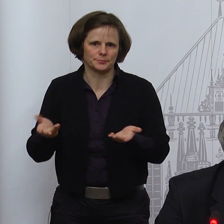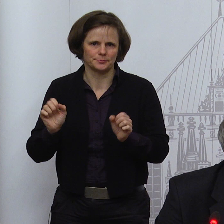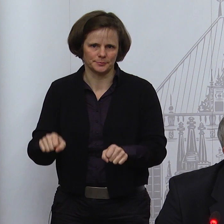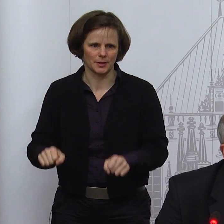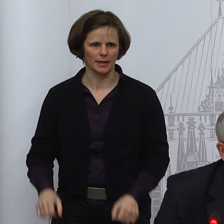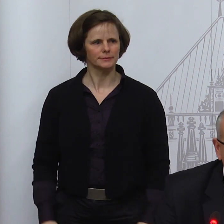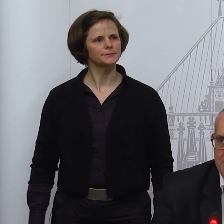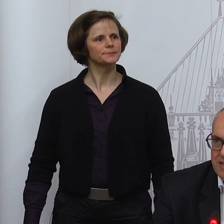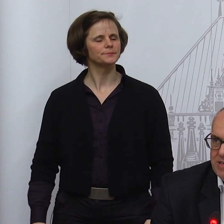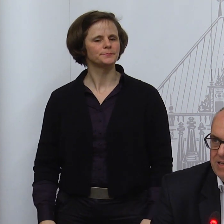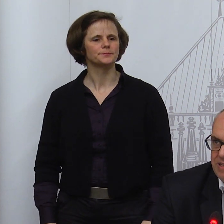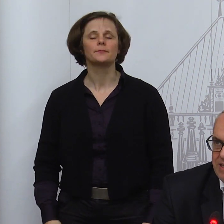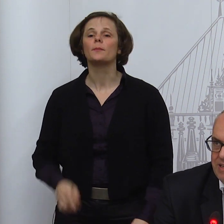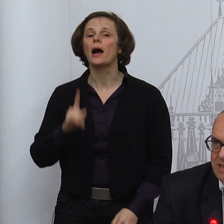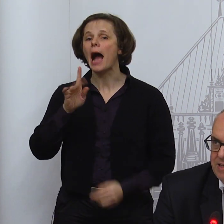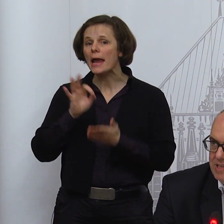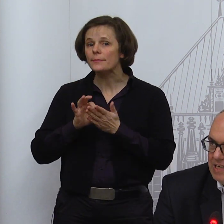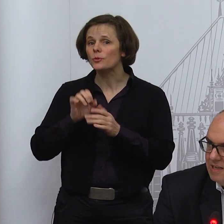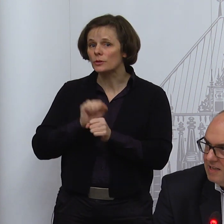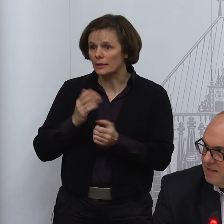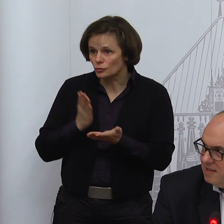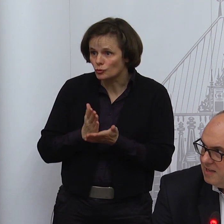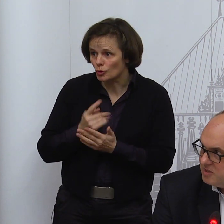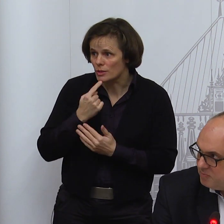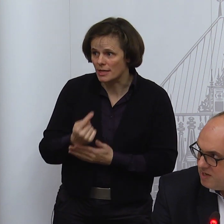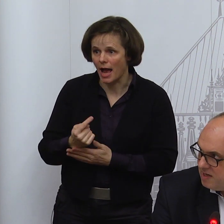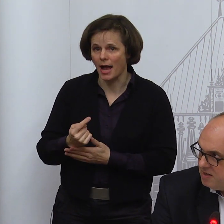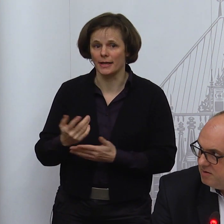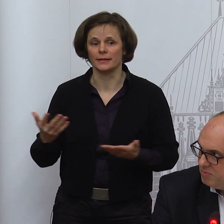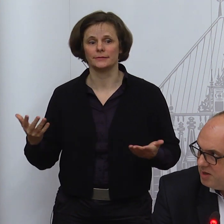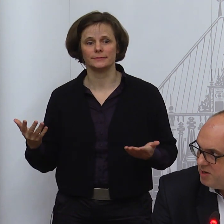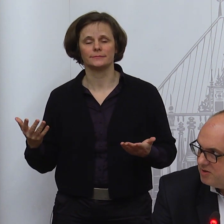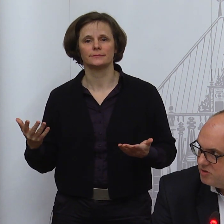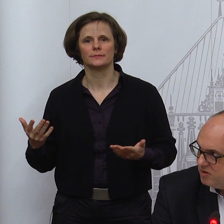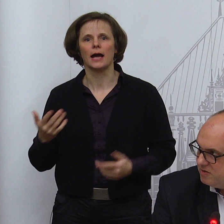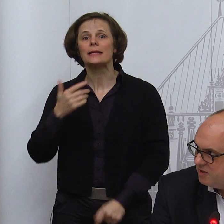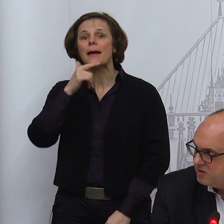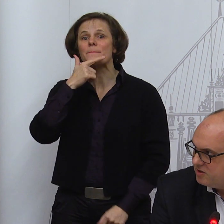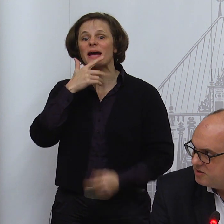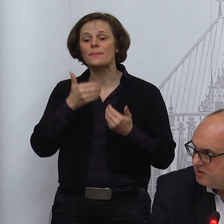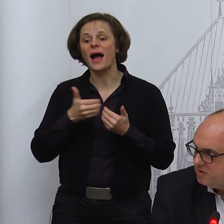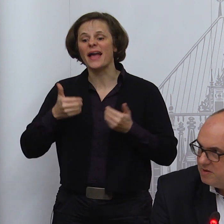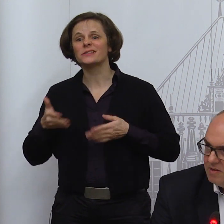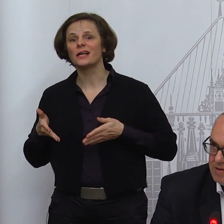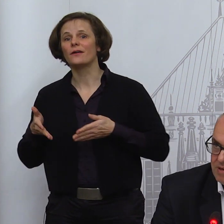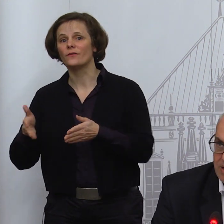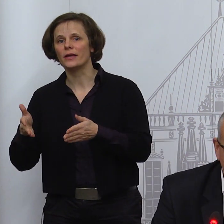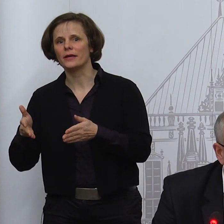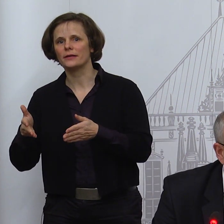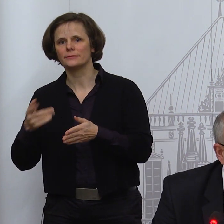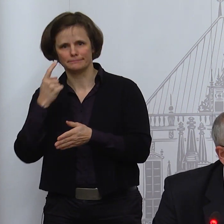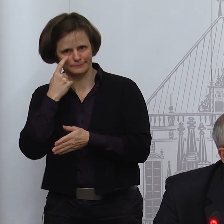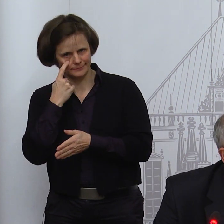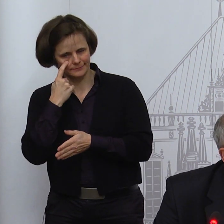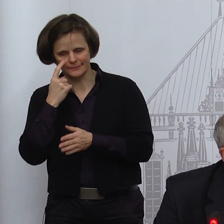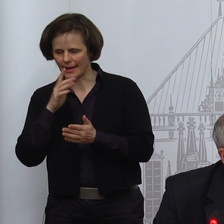dann in der Berichterstattung mein Niederschlag, sagen, es gibt keinen Bremer Sonderweg, sondern es gibt die Hälfte